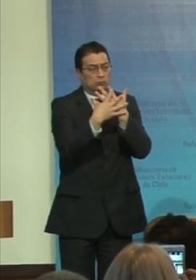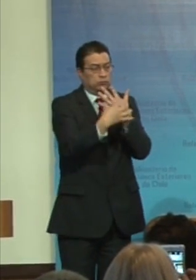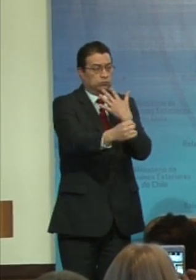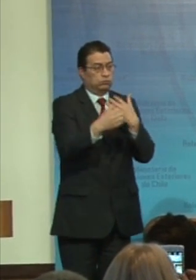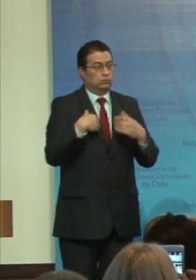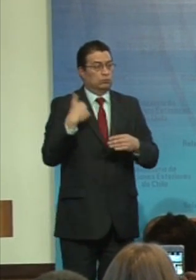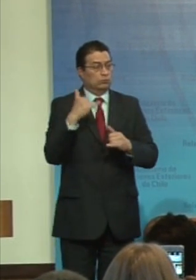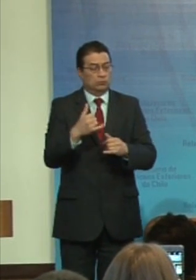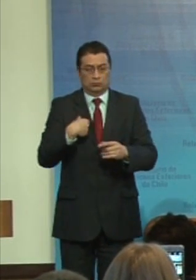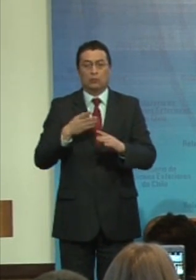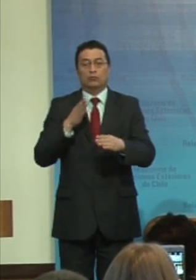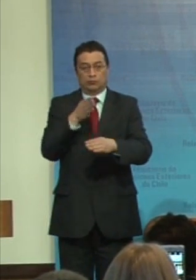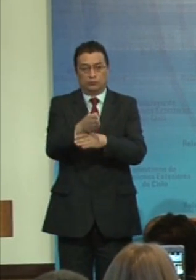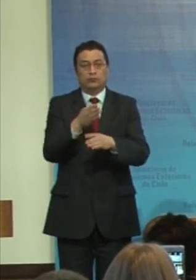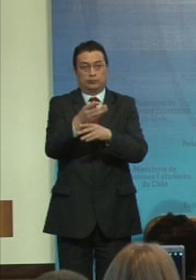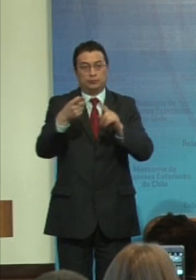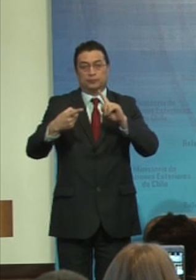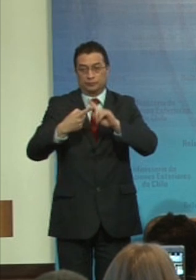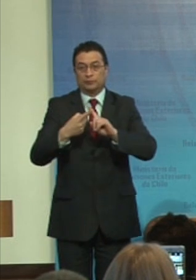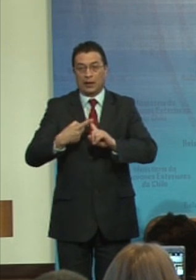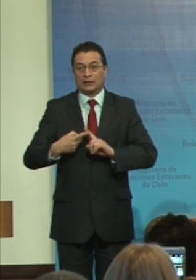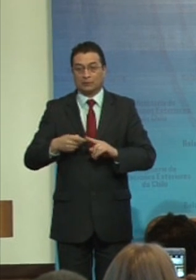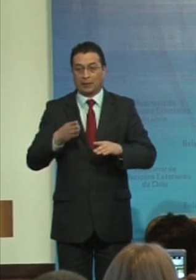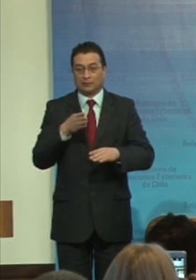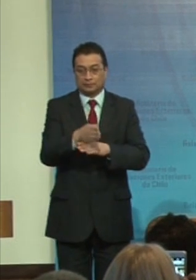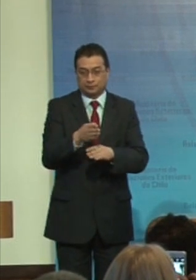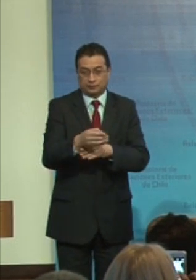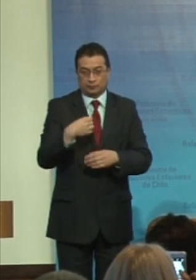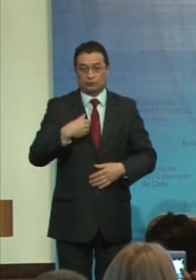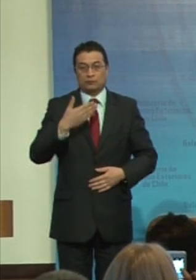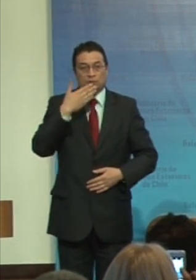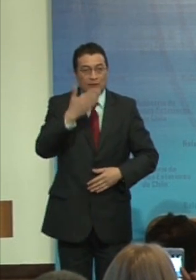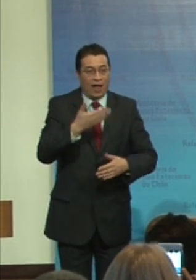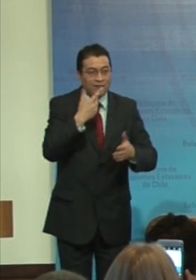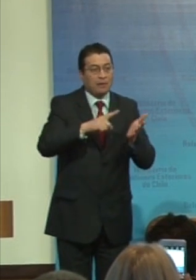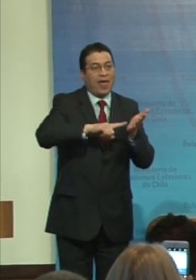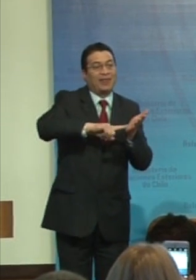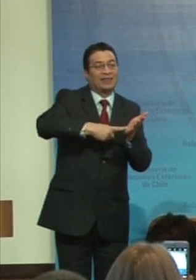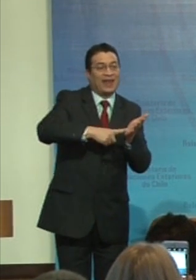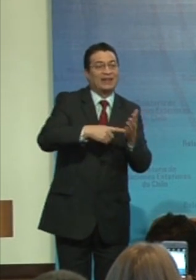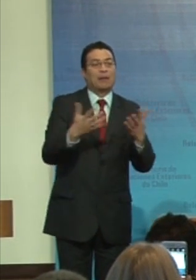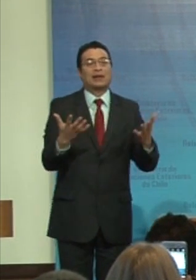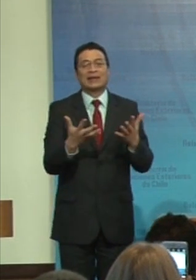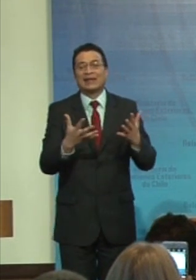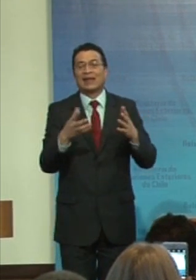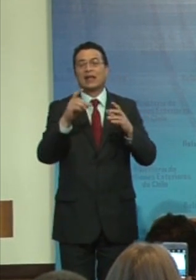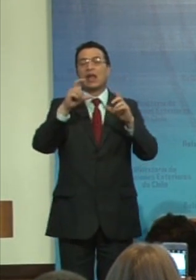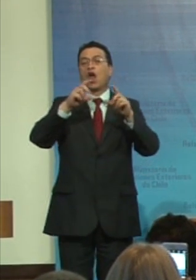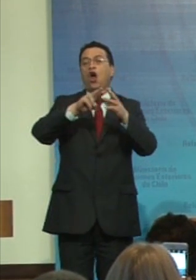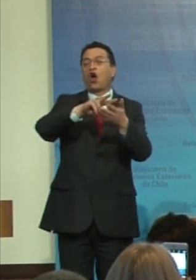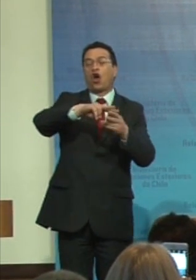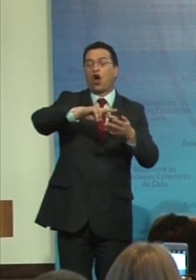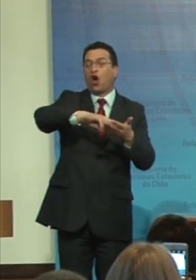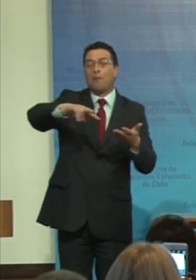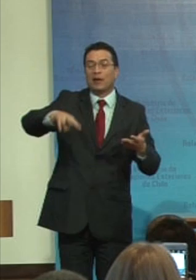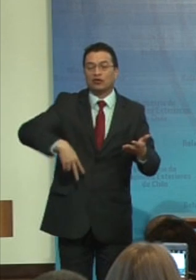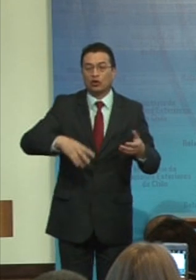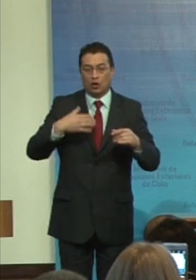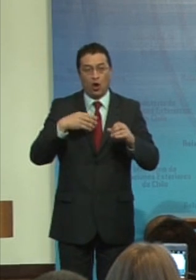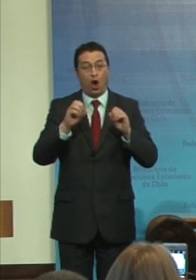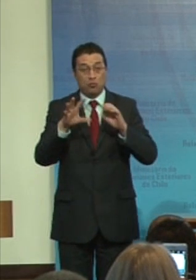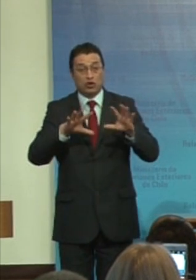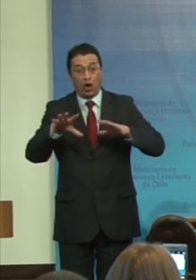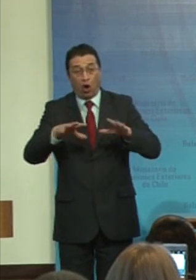que me toca participar, intervenciones, hablo técnicamente de lo que es la convención y algunas cosas de esas diré.